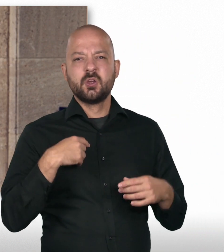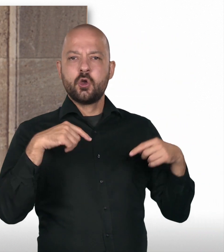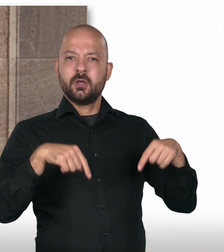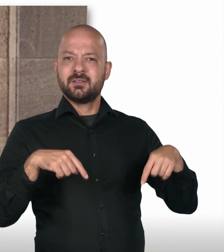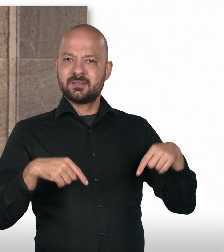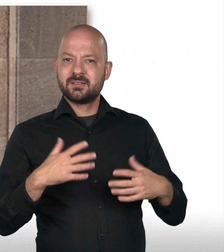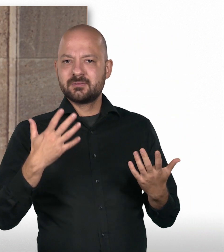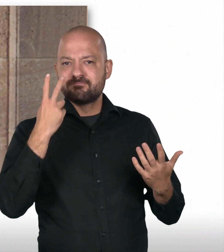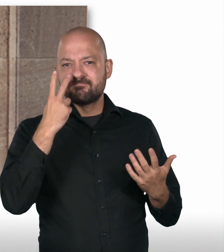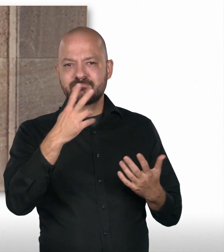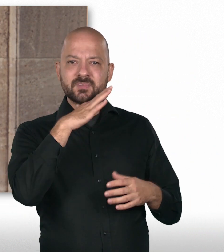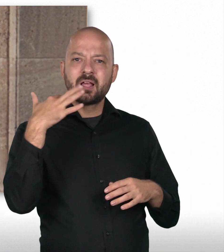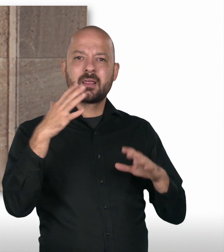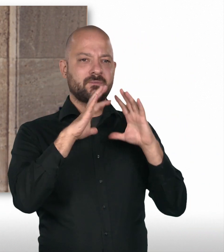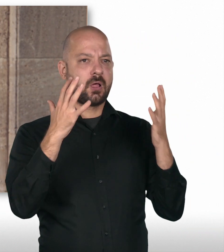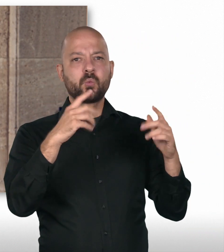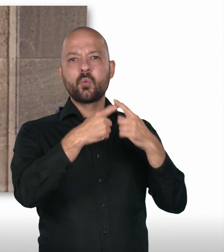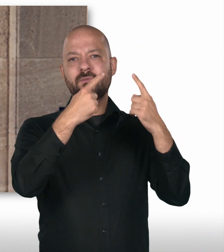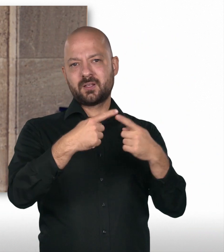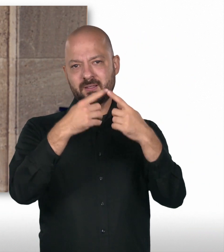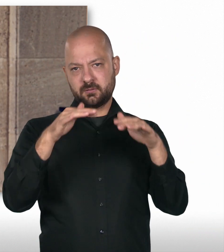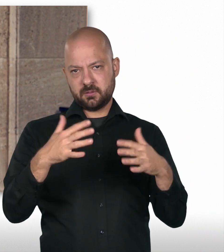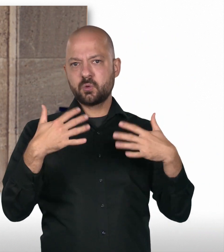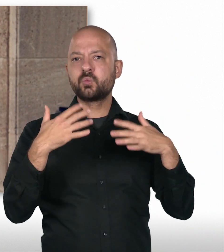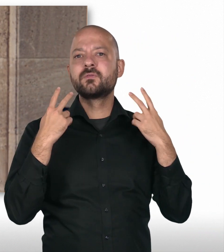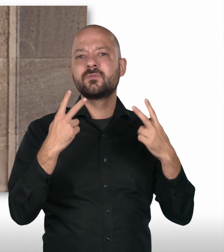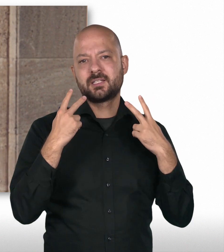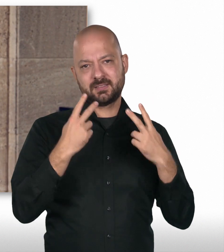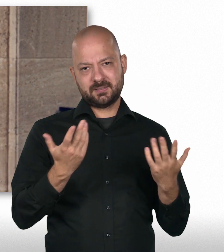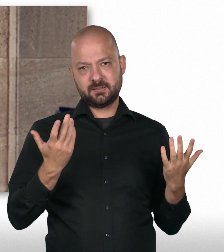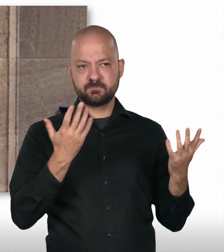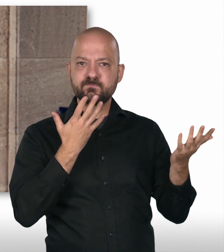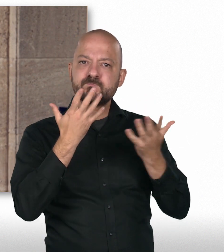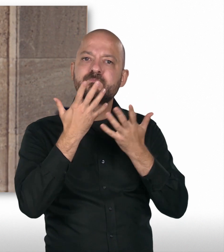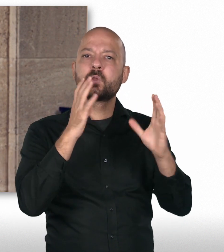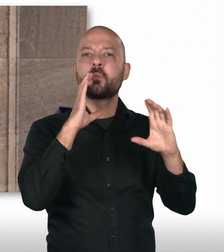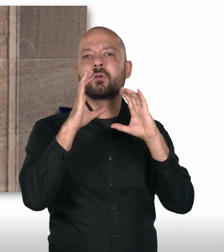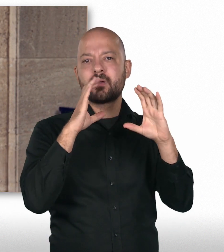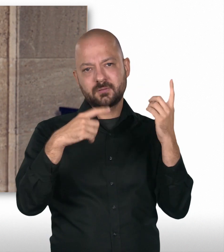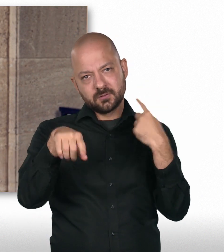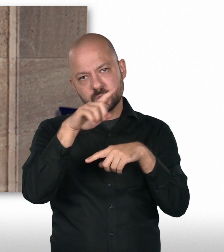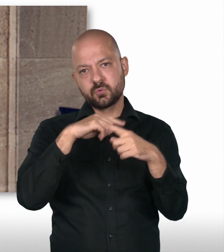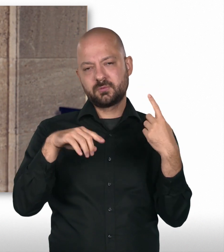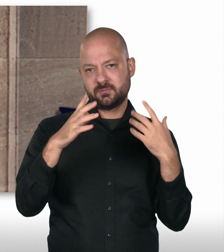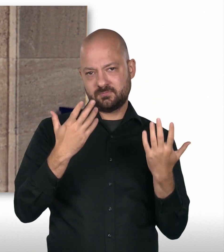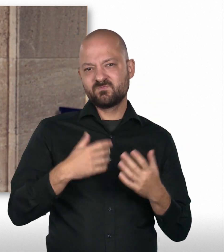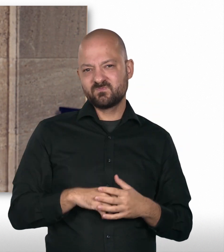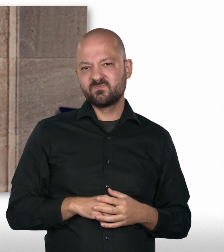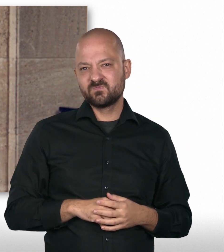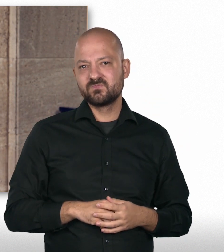sehen auch heute an vielen Konflikten, die es in der Welt gibt, dass es unheimlich wichtig ist, miteinander zu